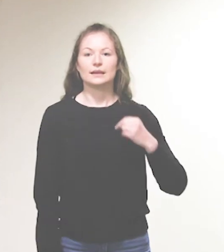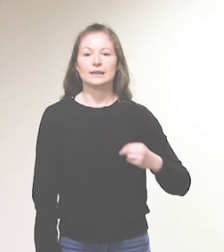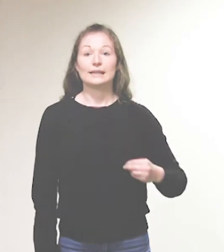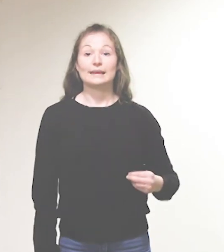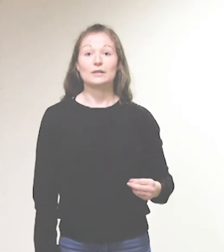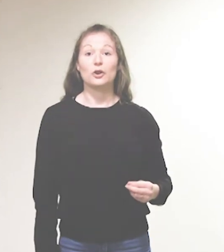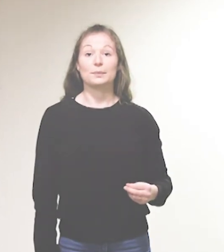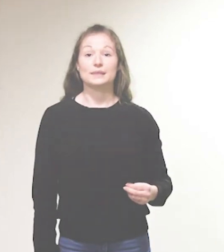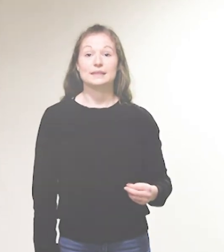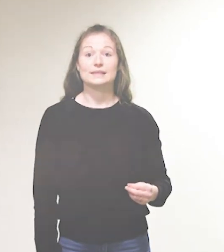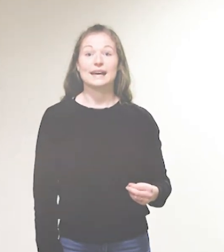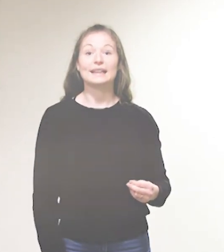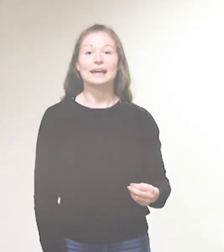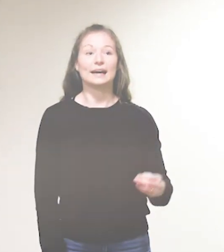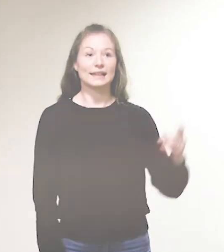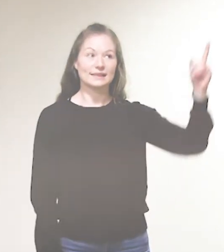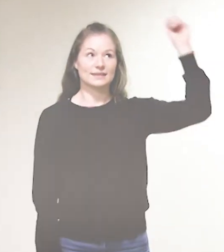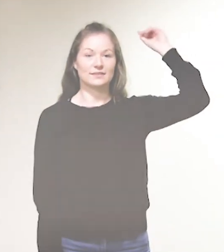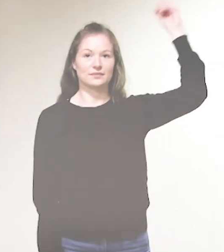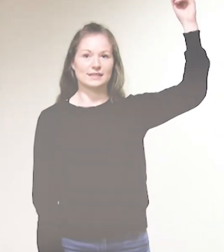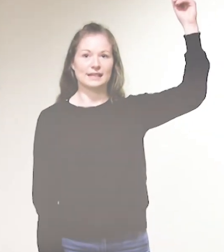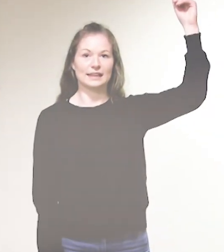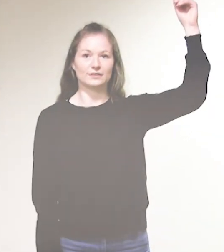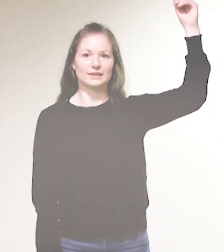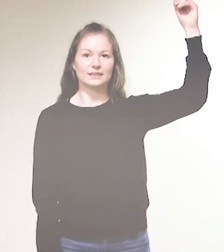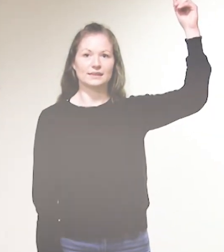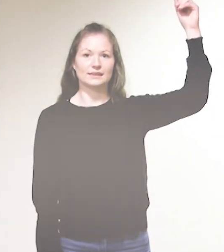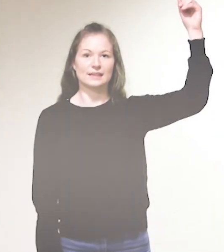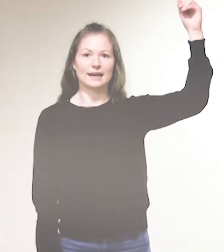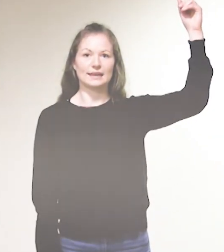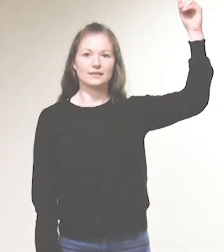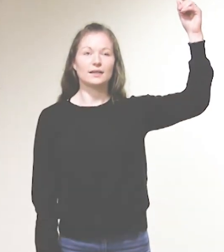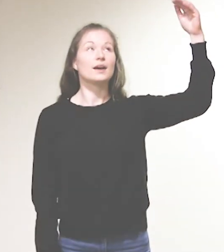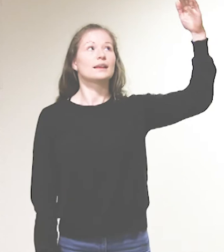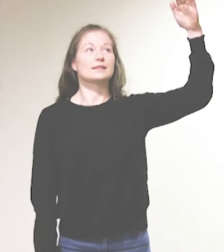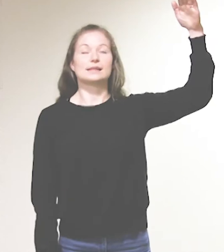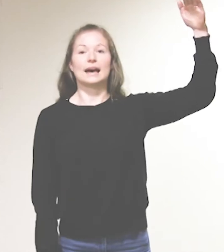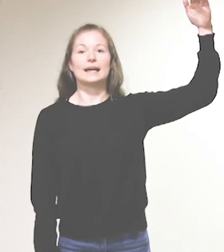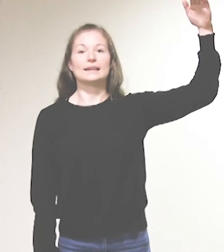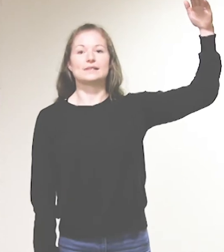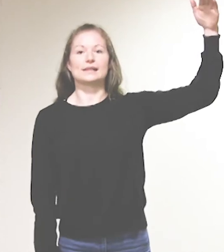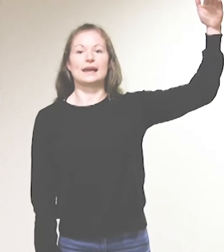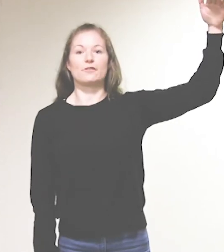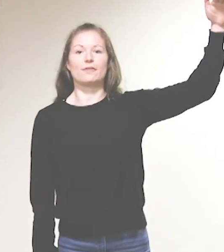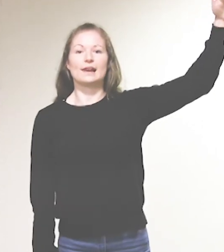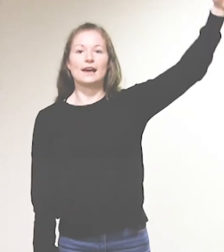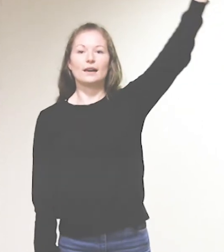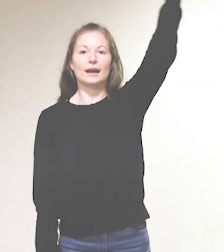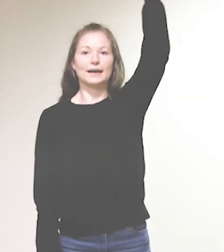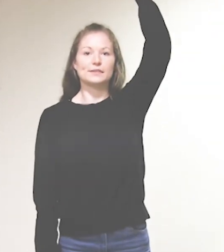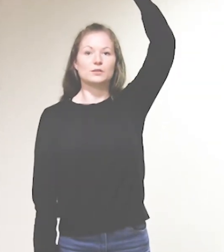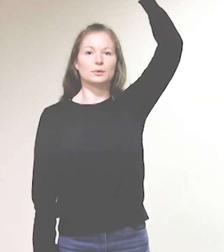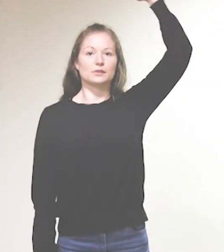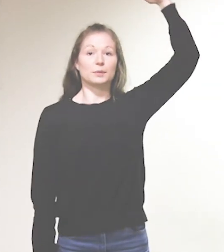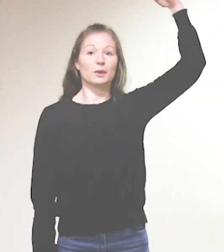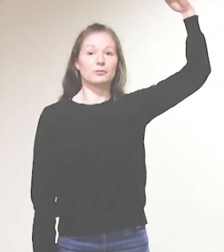Dann kommt dein Reich. Wir zeigen wieder dein. Das Reich ist ein flacher Kreis über uns im Kopf.